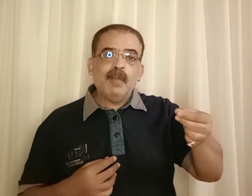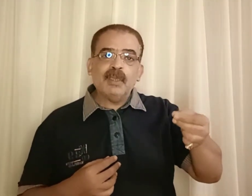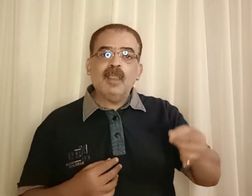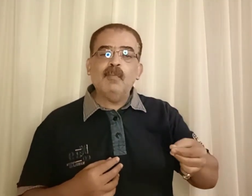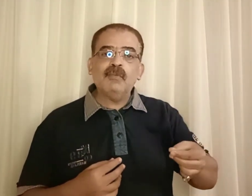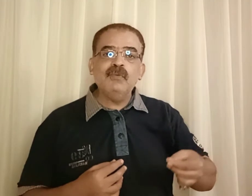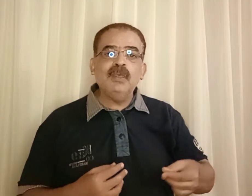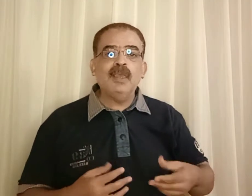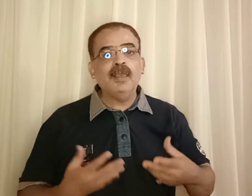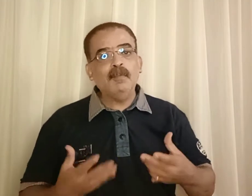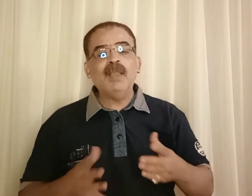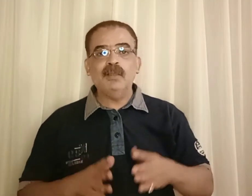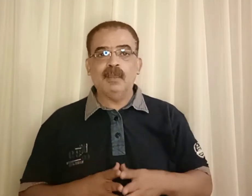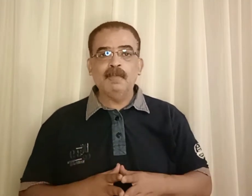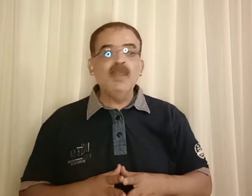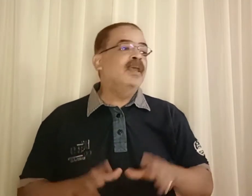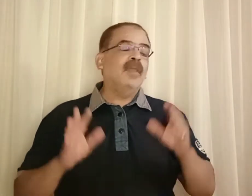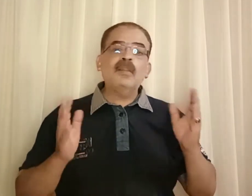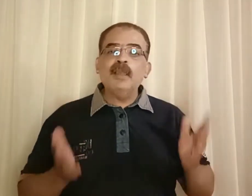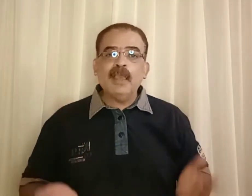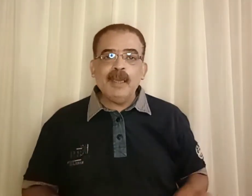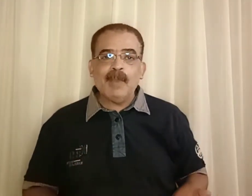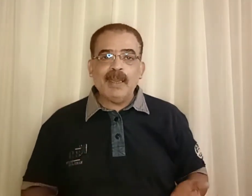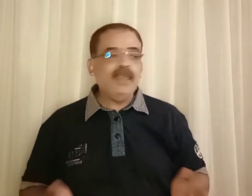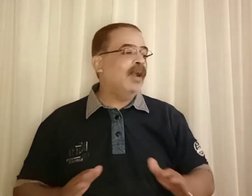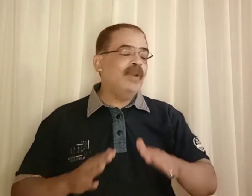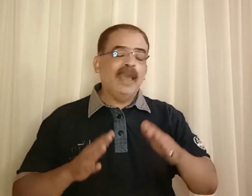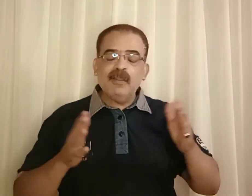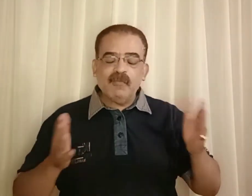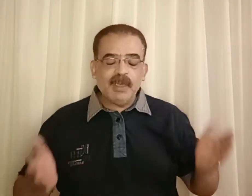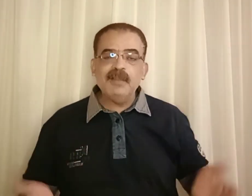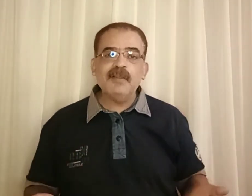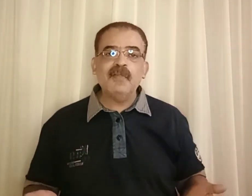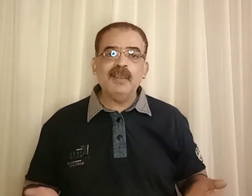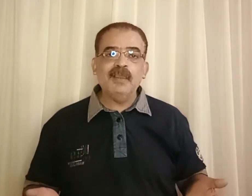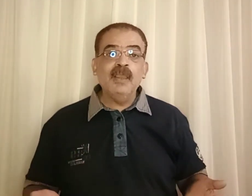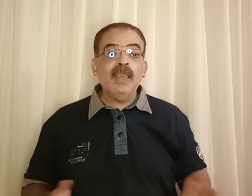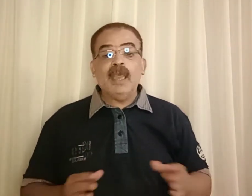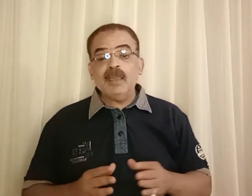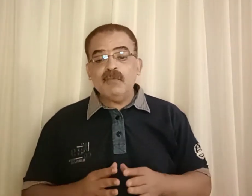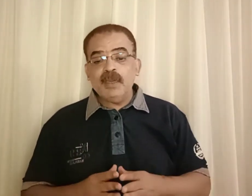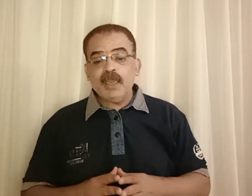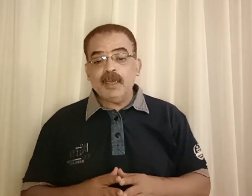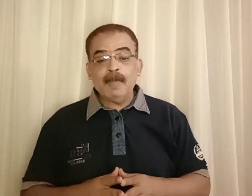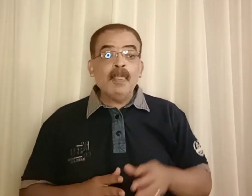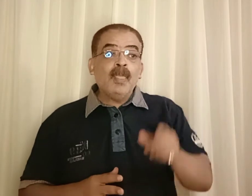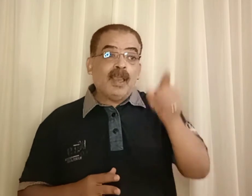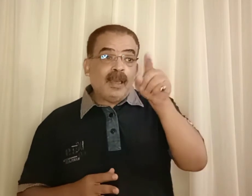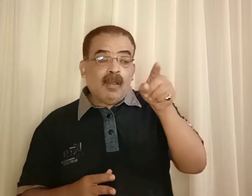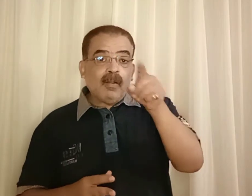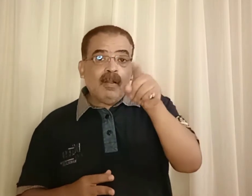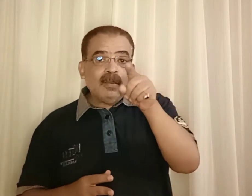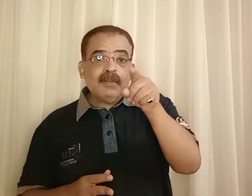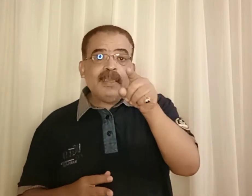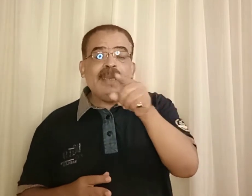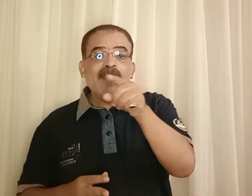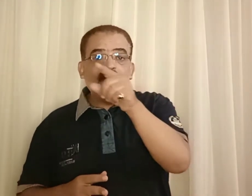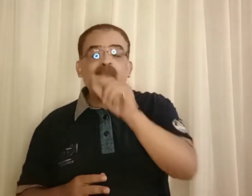متلخبط فيها بعضنا النهاردة نتكلم عليه او الهدف من الدرس ايه الهدف ان احنا علاقات الازمنة